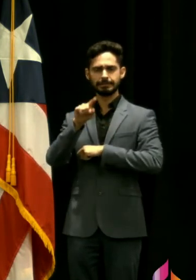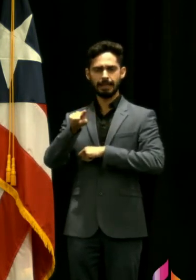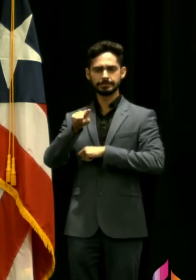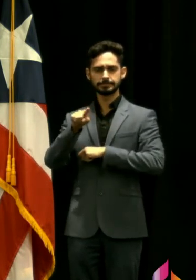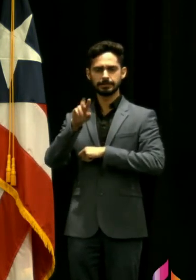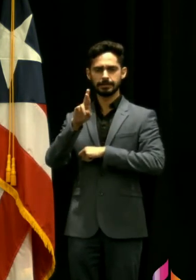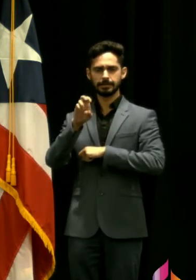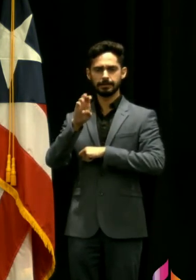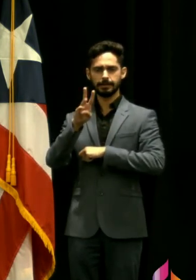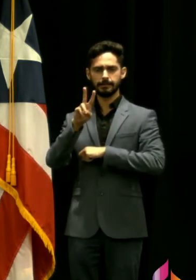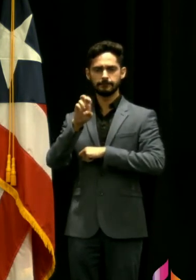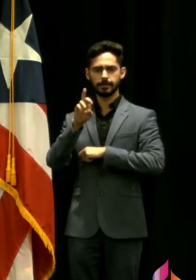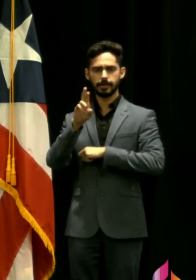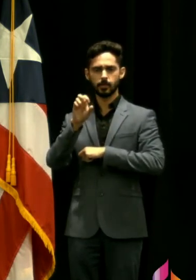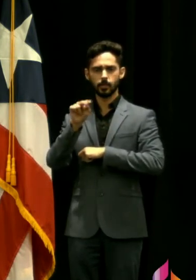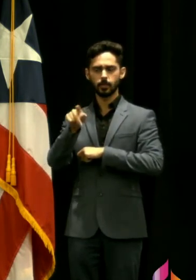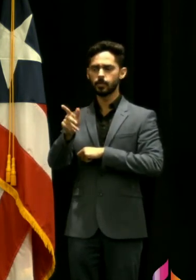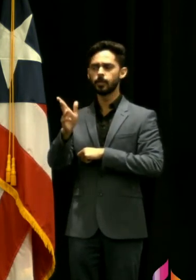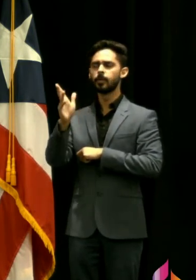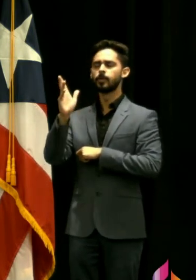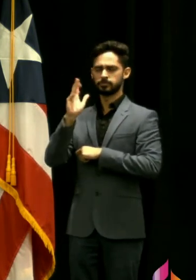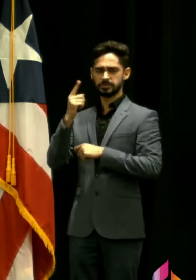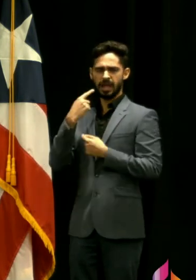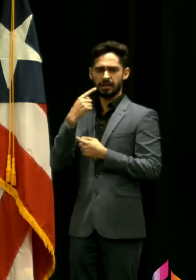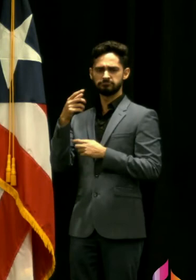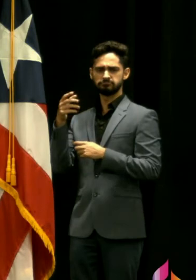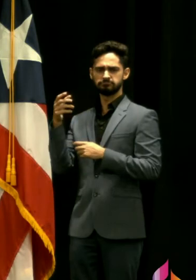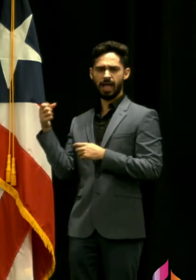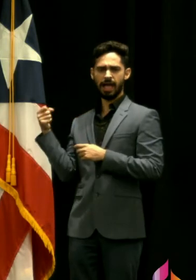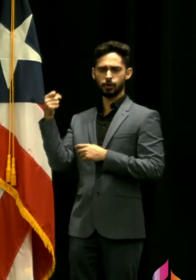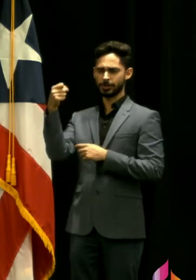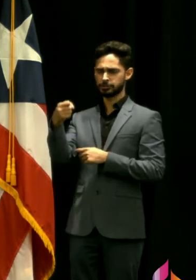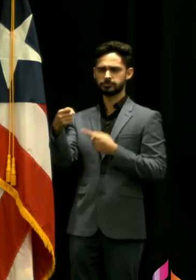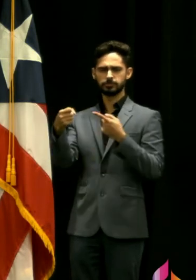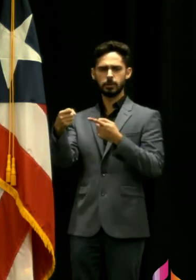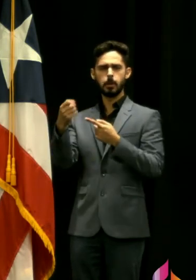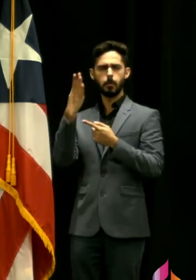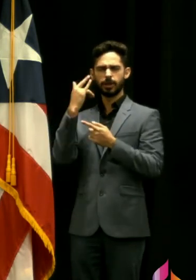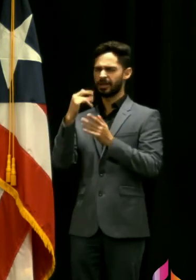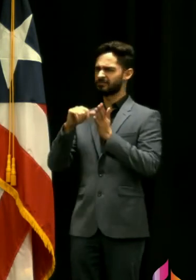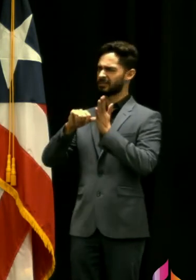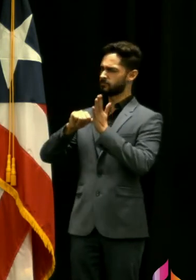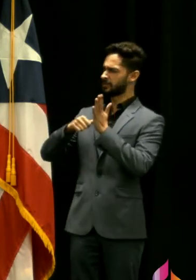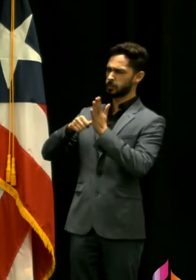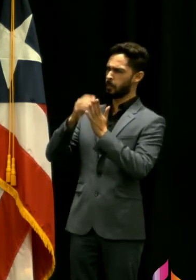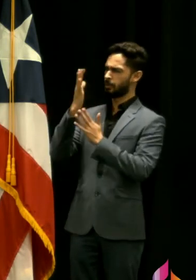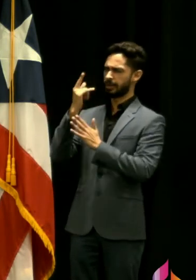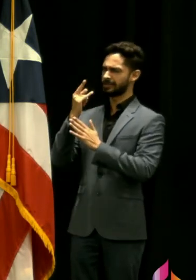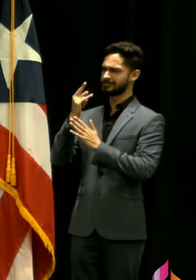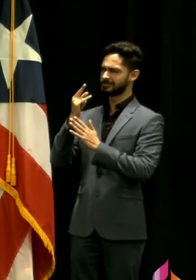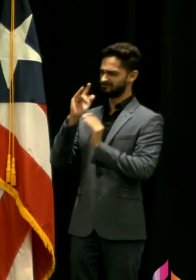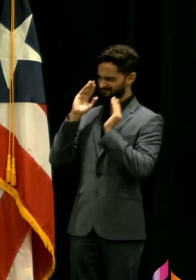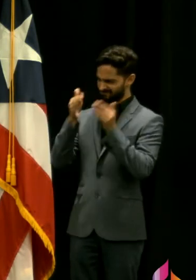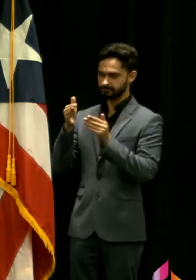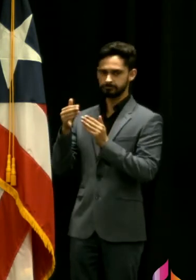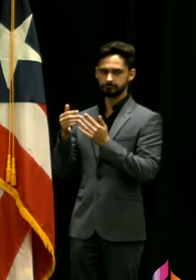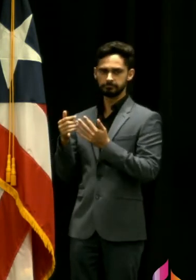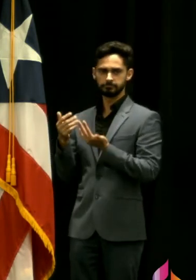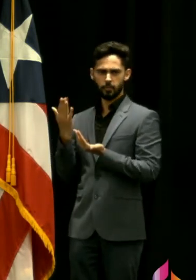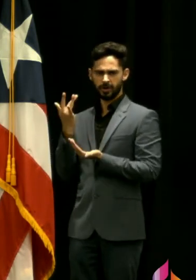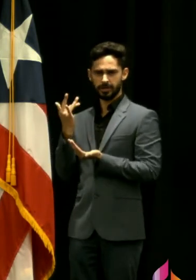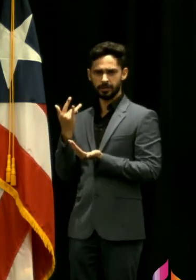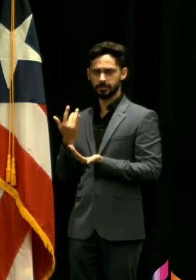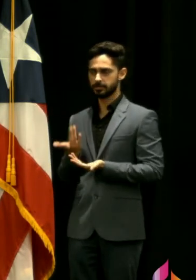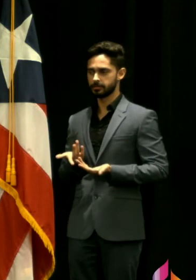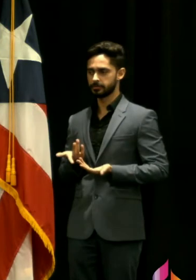preguntarle ¿cuál es la ¿verdad? cuál es la la insistencia de usted de este nombramiento o qué ve la información que yo tuve